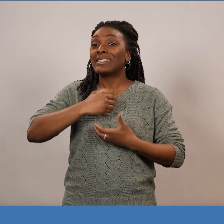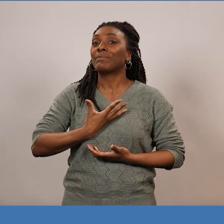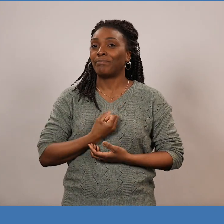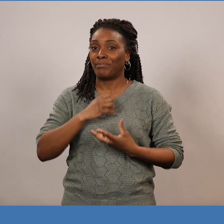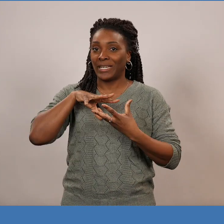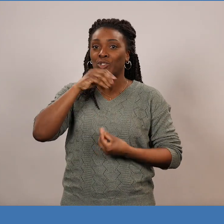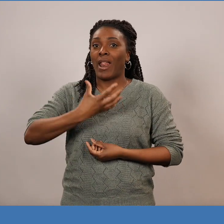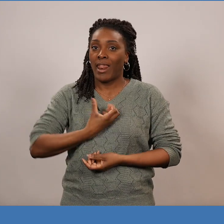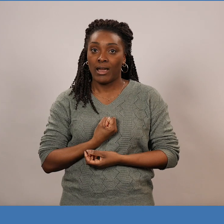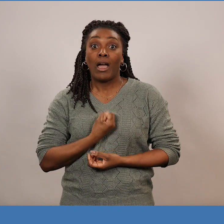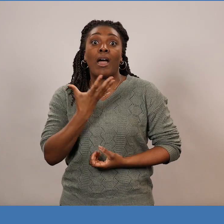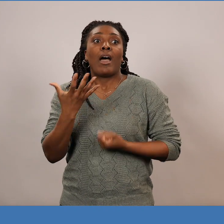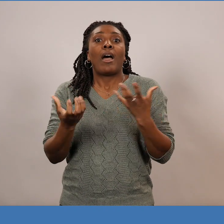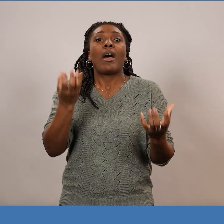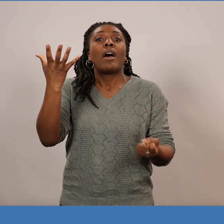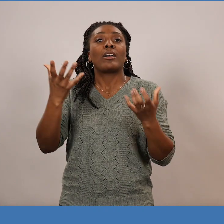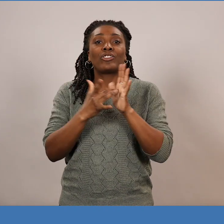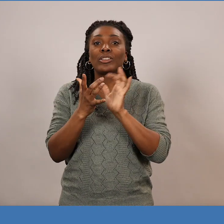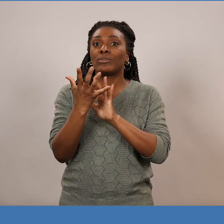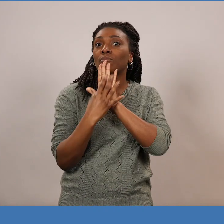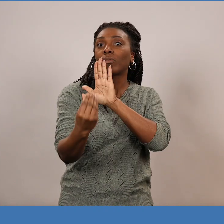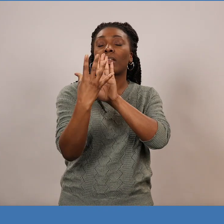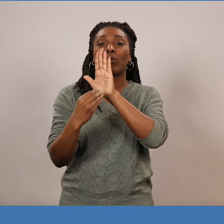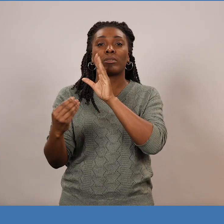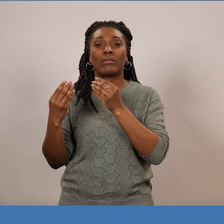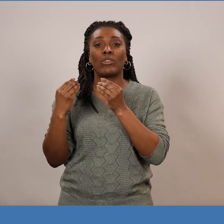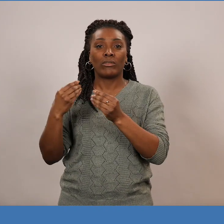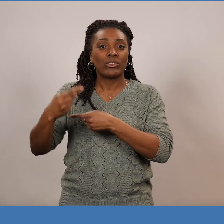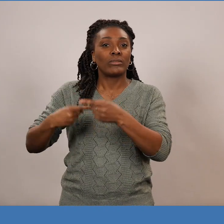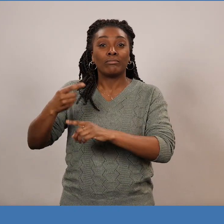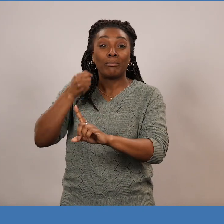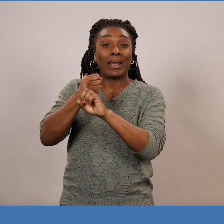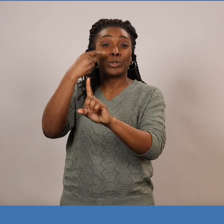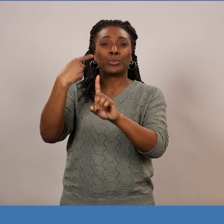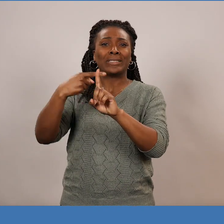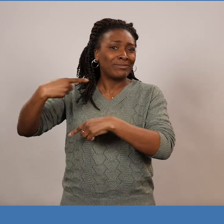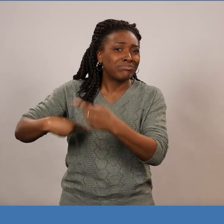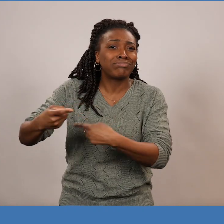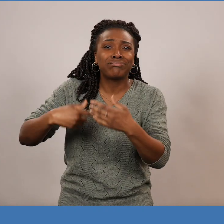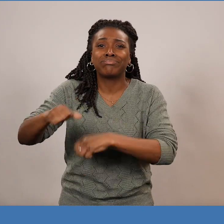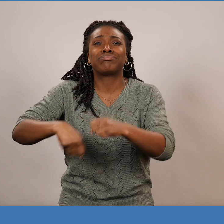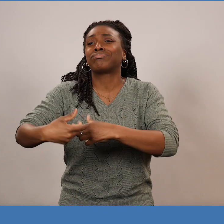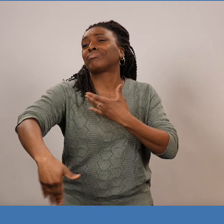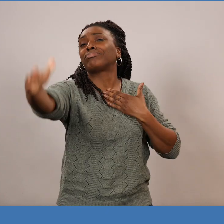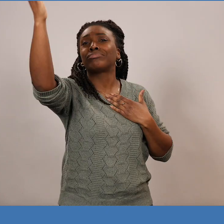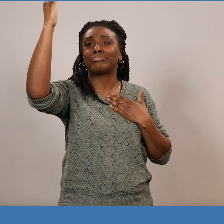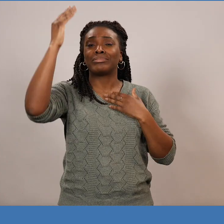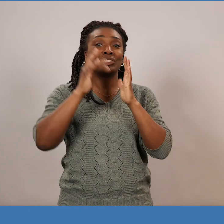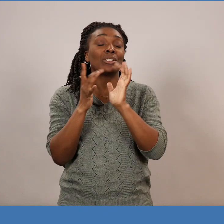Les morts spirituelles ressuscitent. Il a marqué sa génération. Il n'a pas essayé d'éviter